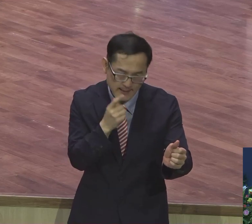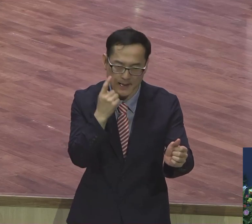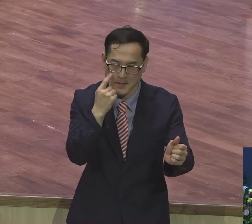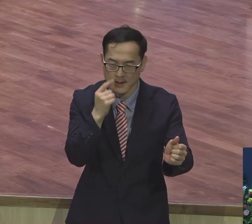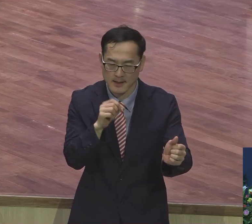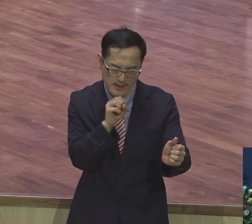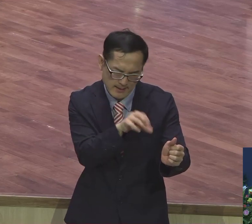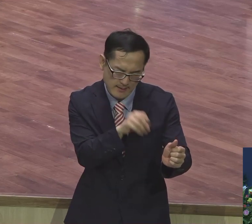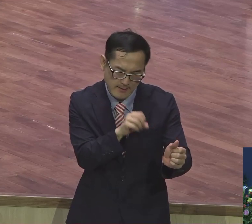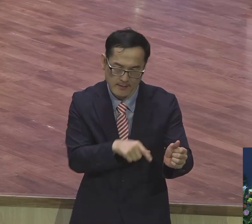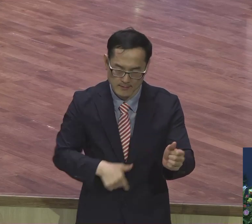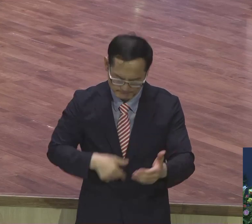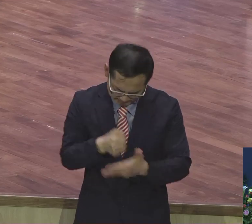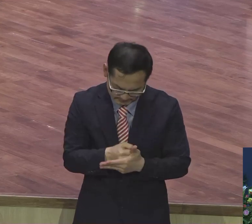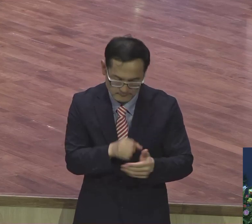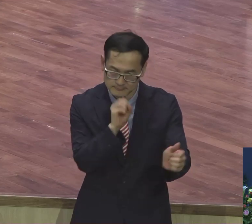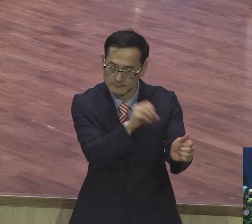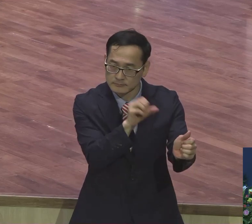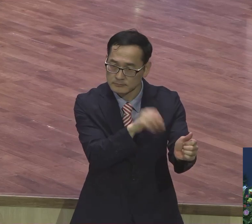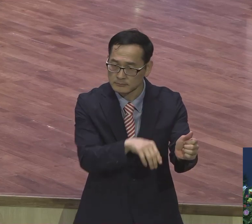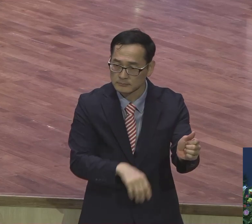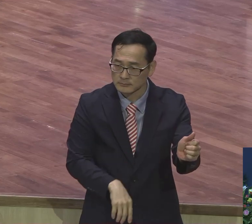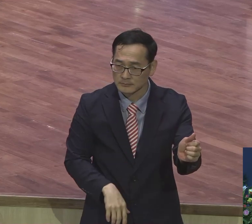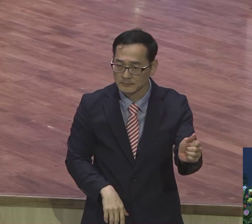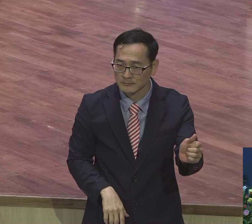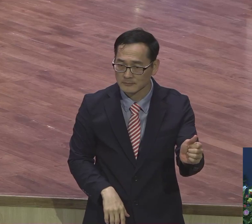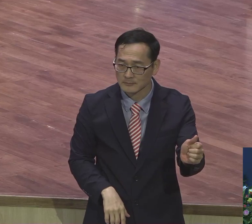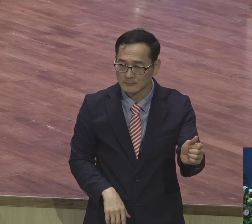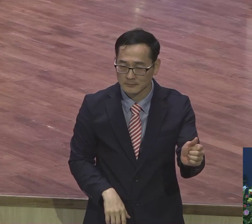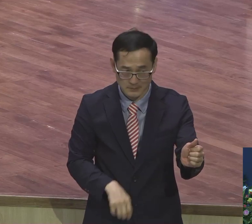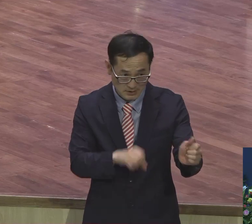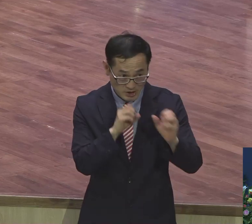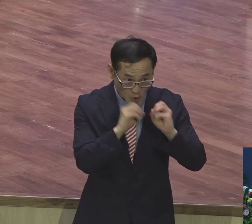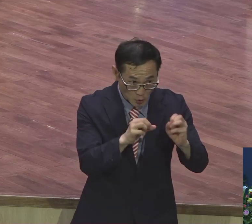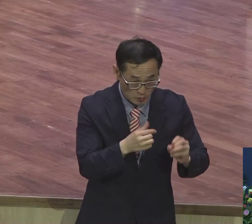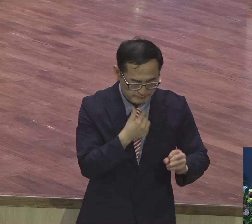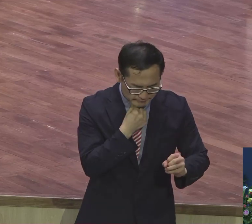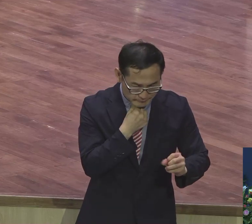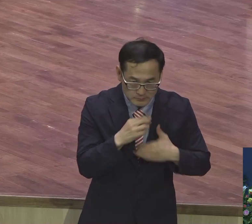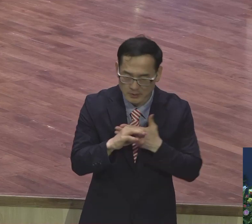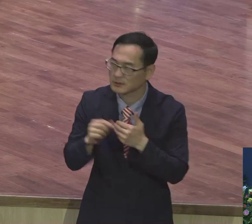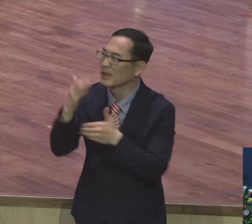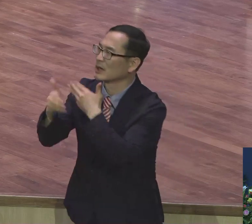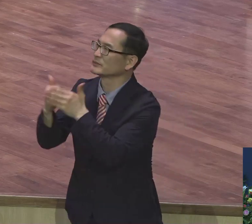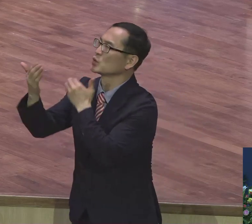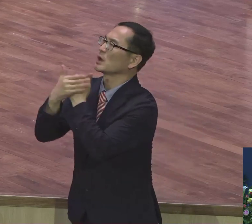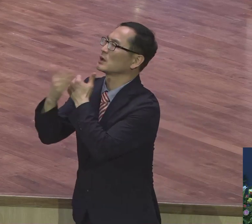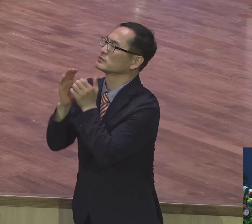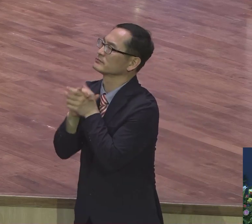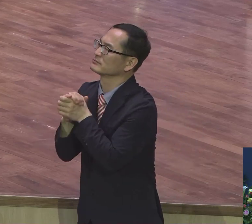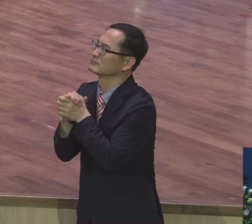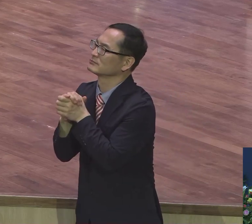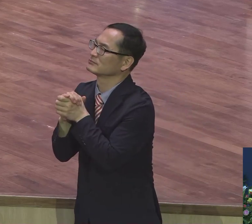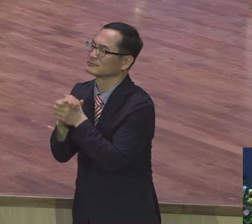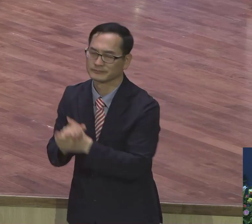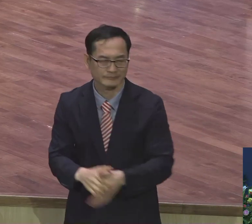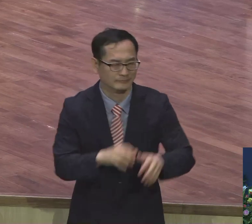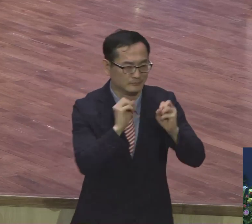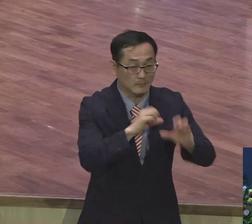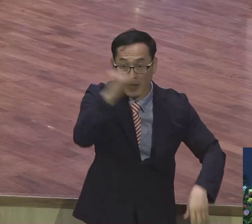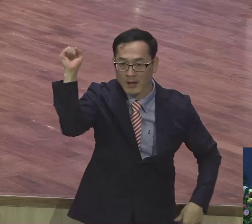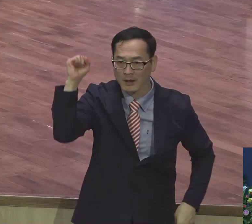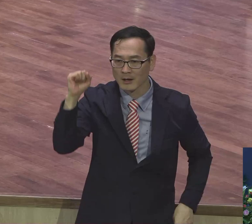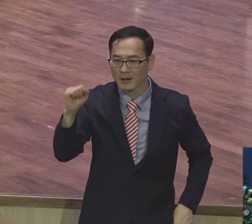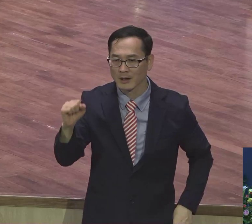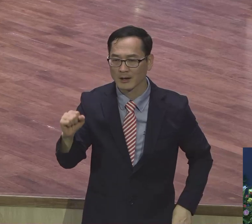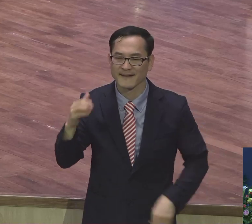마음만 먹어도 그것 때문에 기도로 준비만 해도 하나님이 역사하십니다. 그만큼